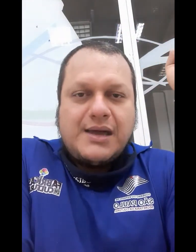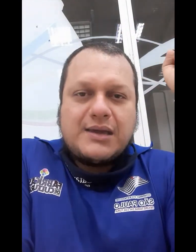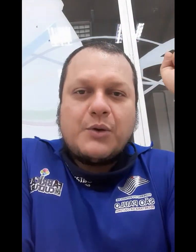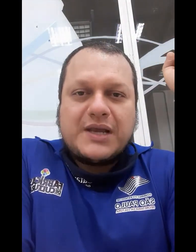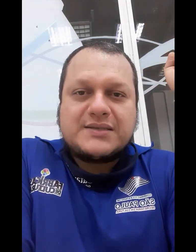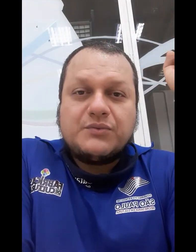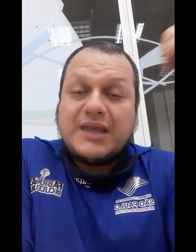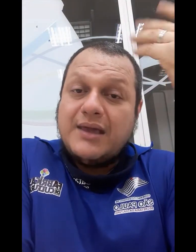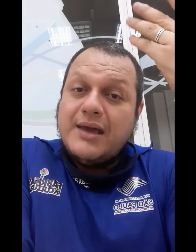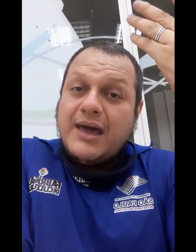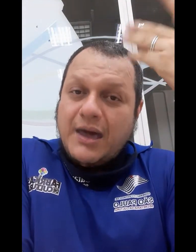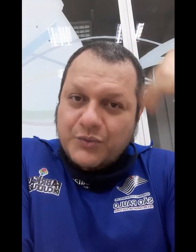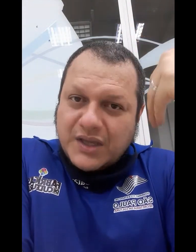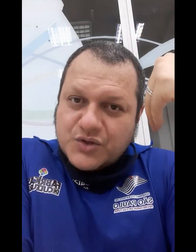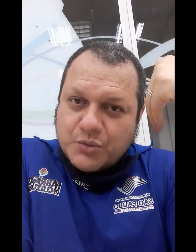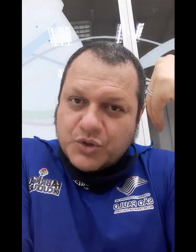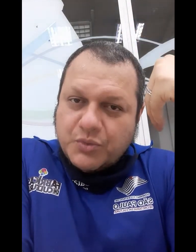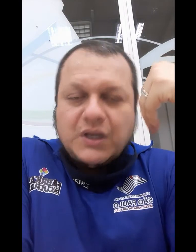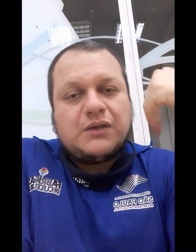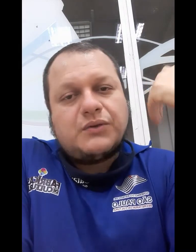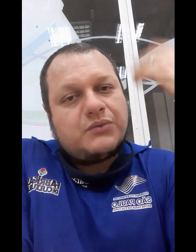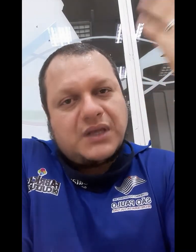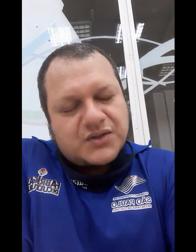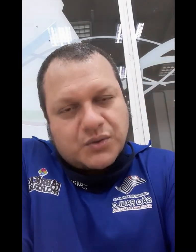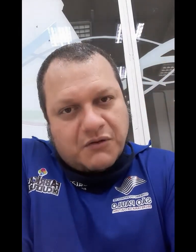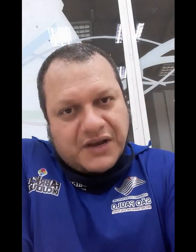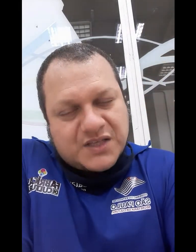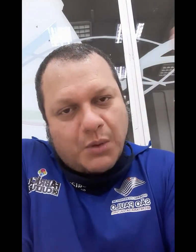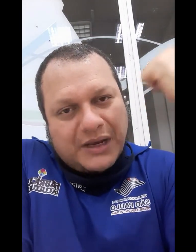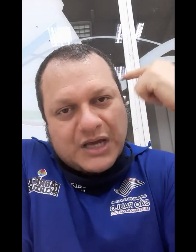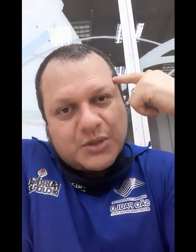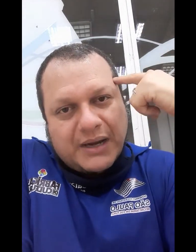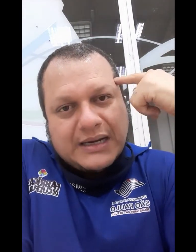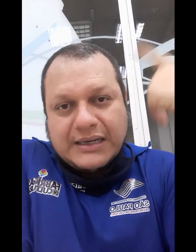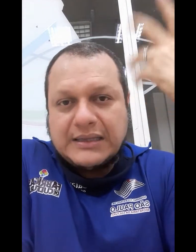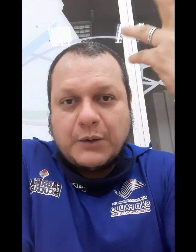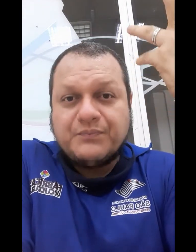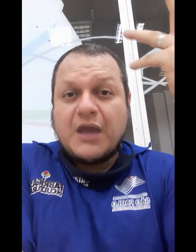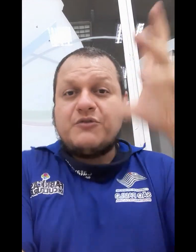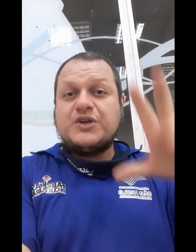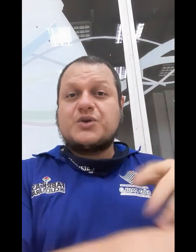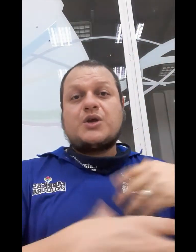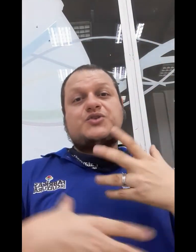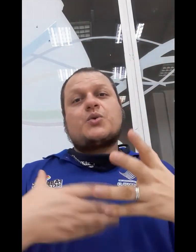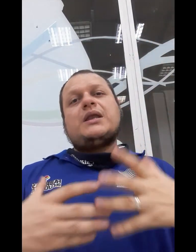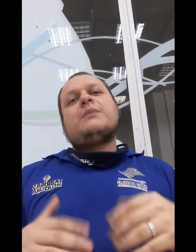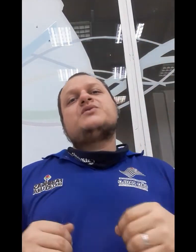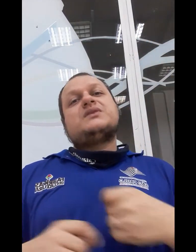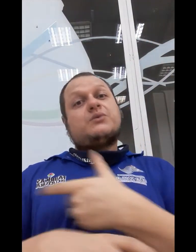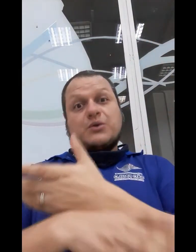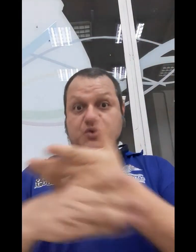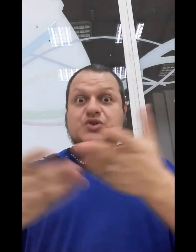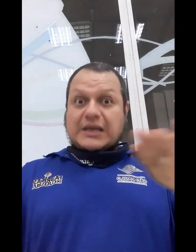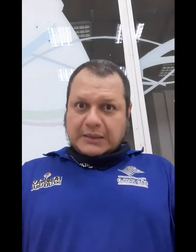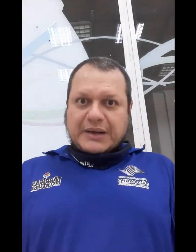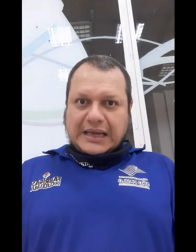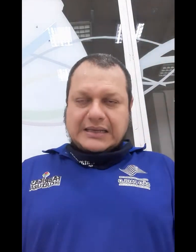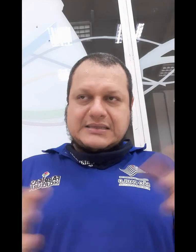né, que a oração tem, é um texto muito bonito, é um texto que oferece uma homenagem bacana, então foi isso que nós escolhemos e que eu sugeri para eles, na